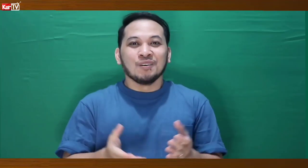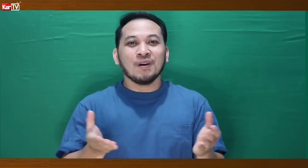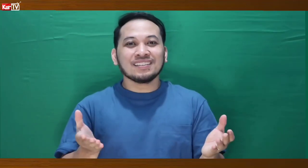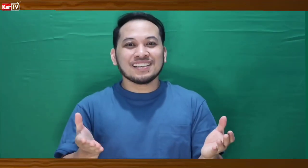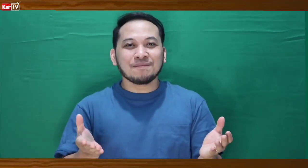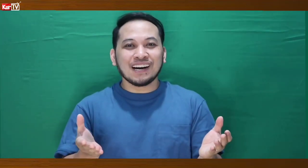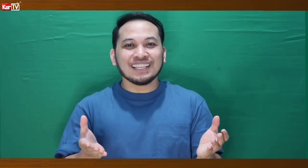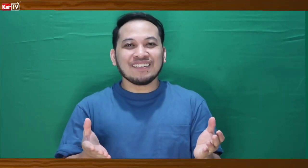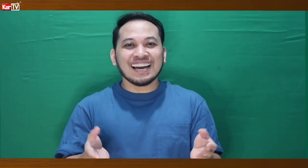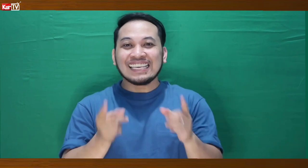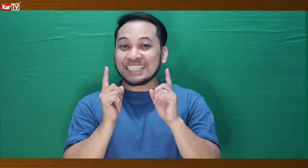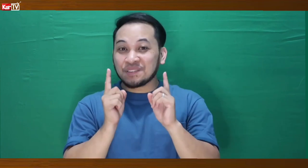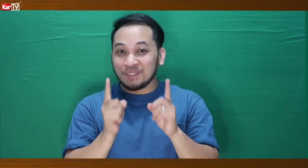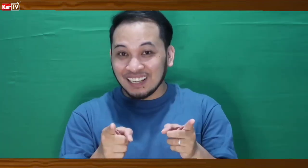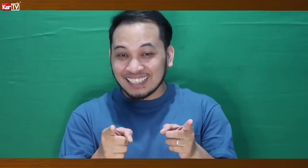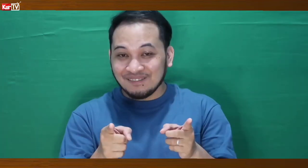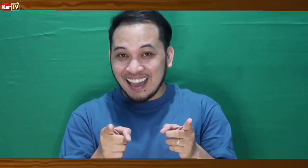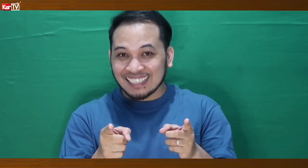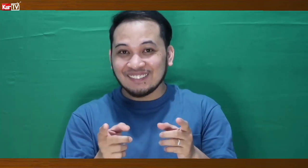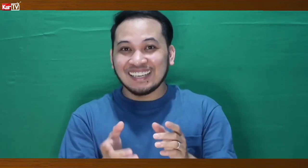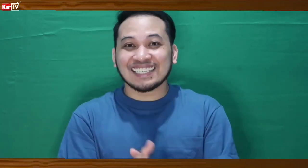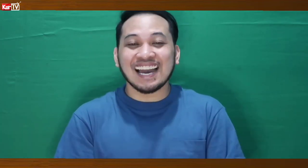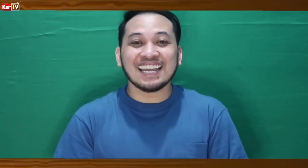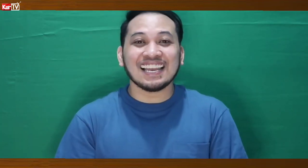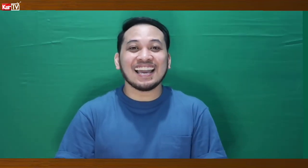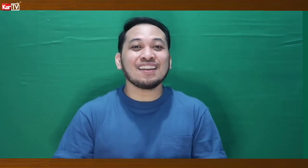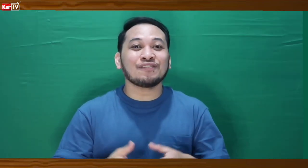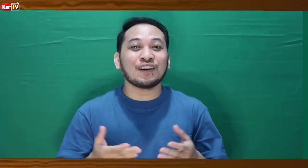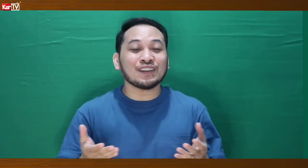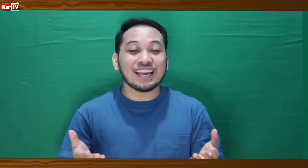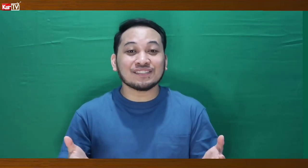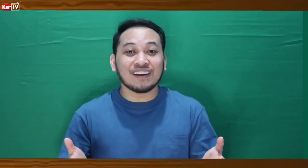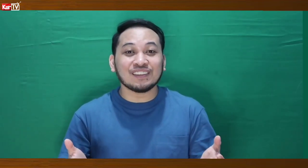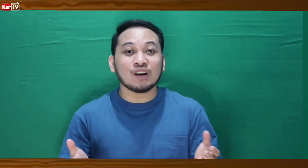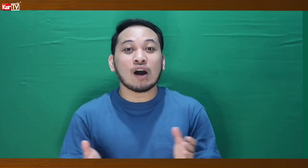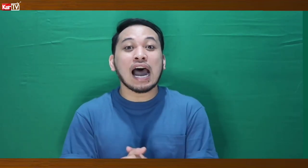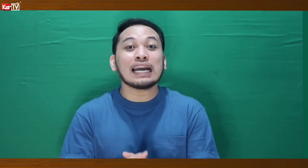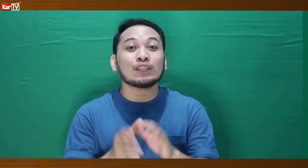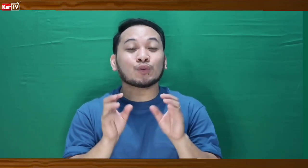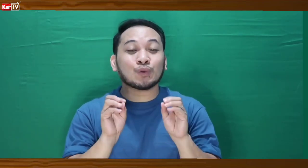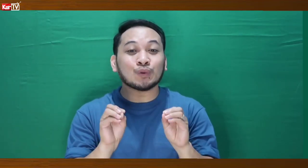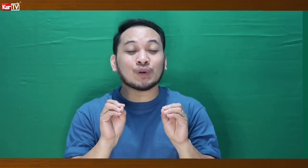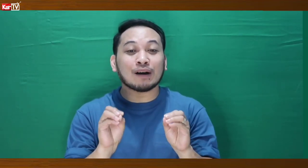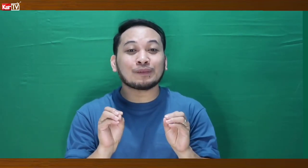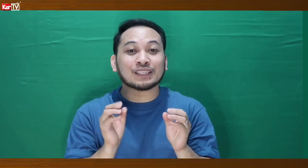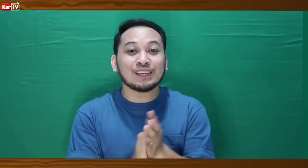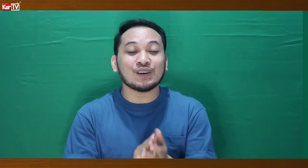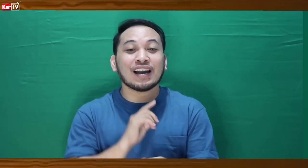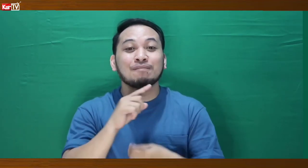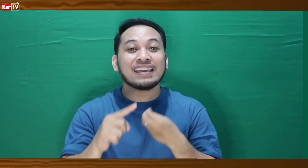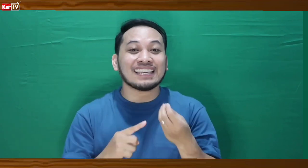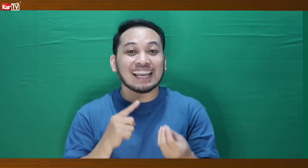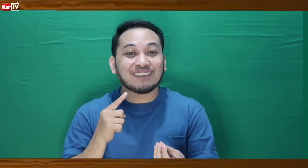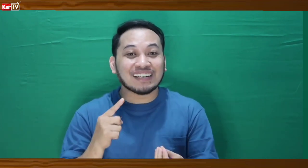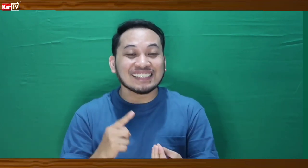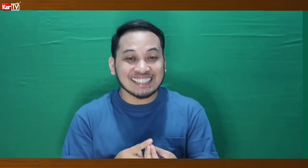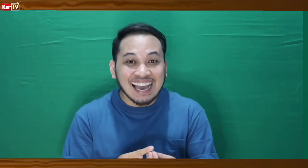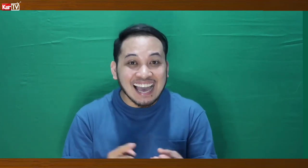What's up Cartoon and Addicts? Welcome back to my channel And for today's video, ang ituturo ko nga po sa inyo ay may kinalaman sa